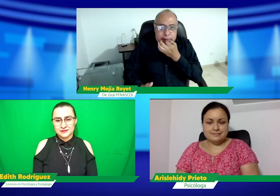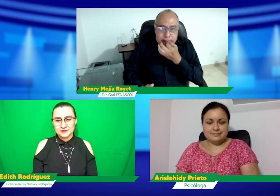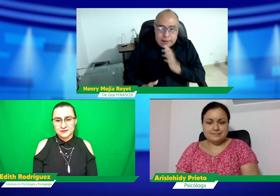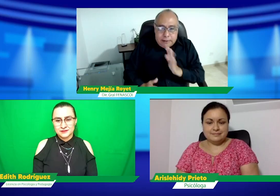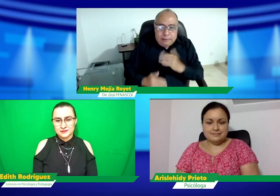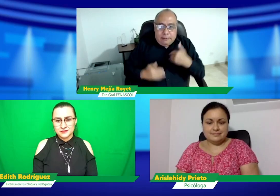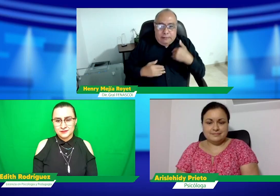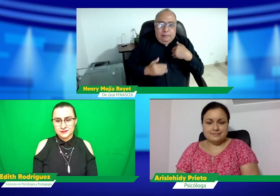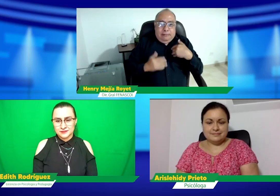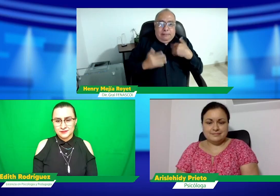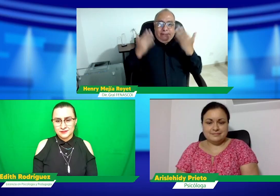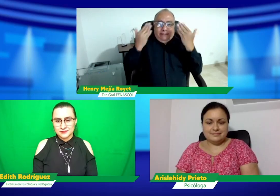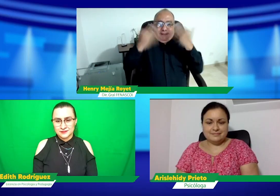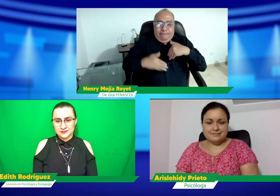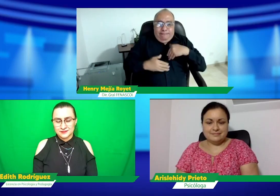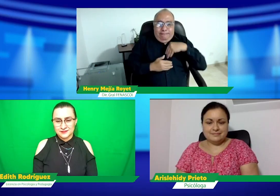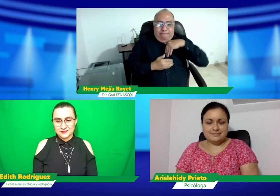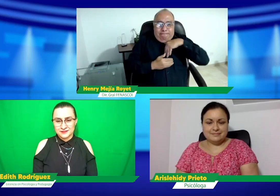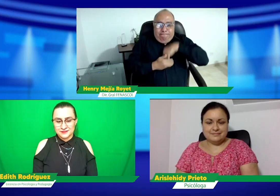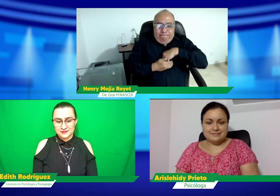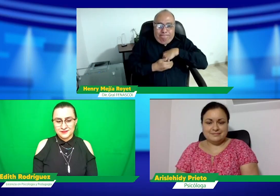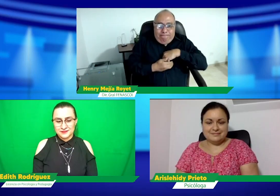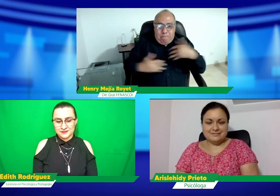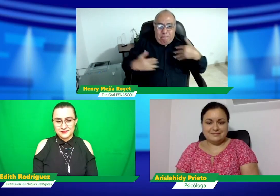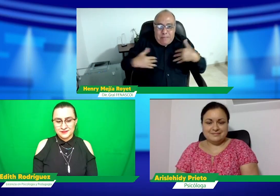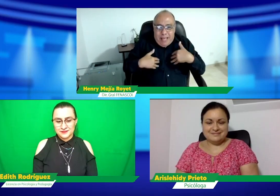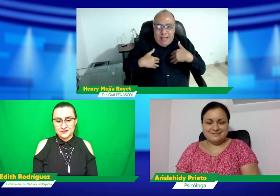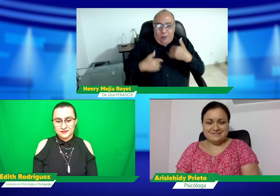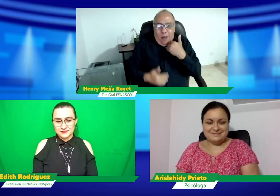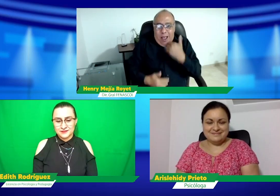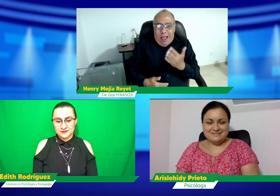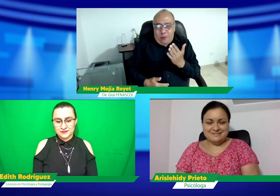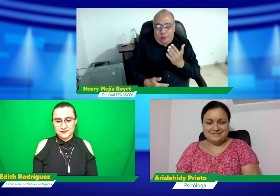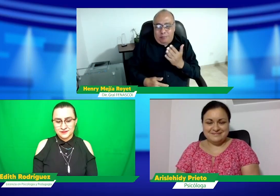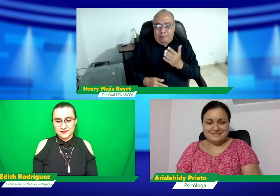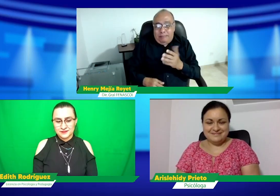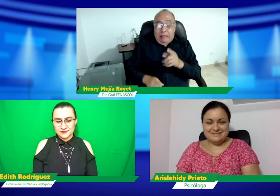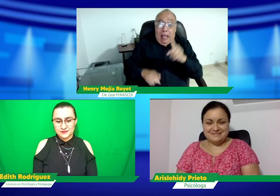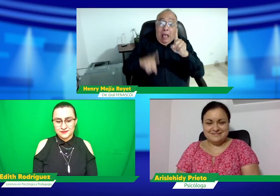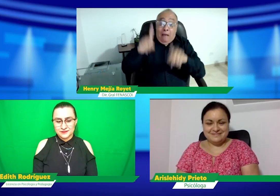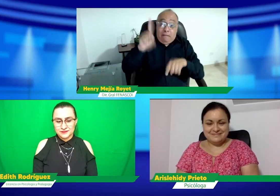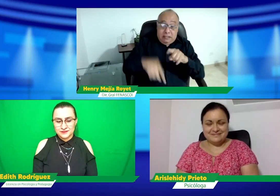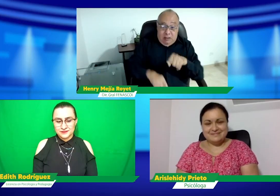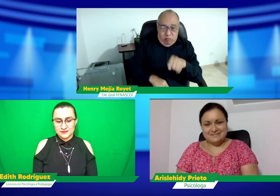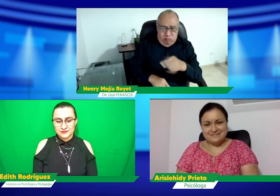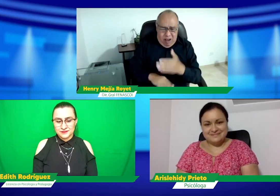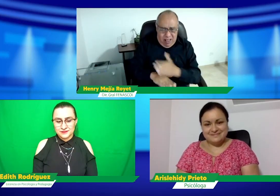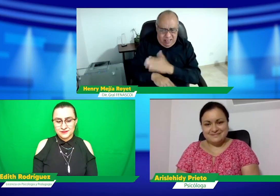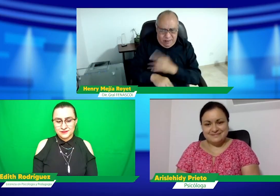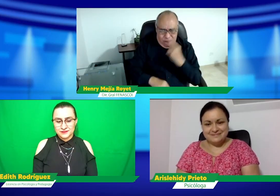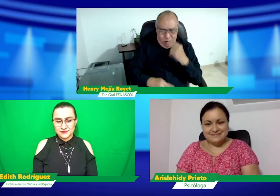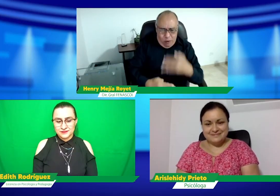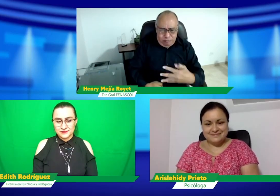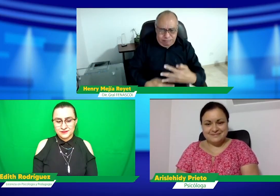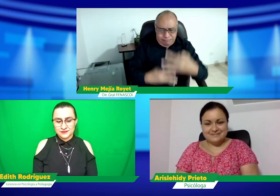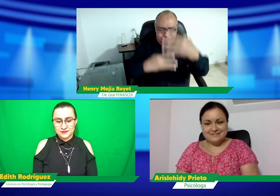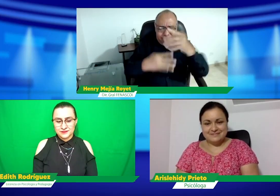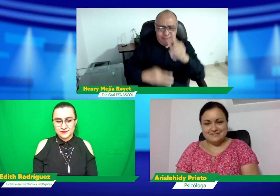encontramos que quizás muchas veces las personas no prefieren contar sus situaciones porque